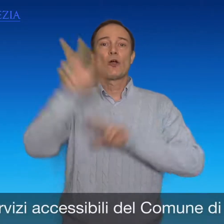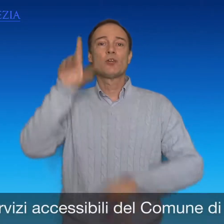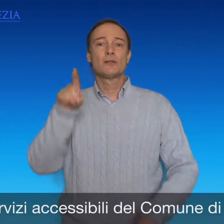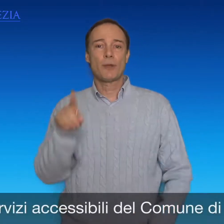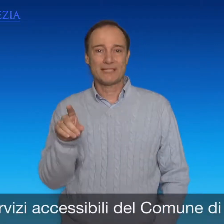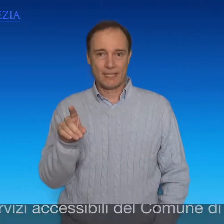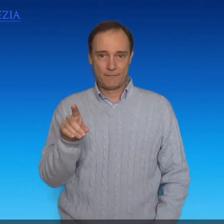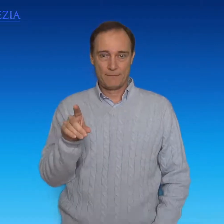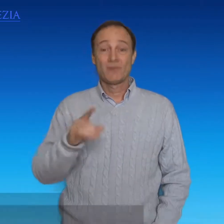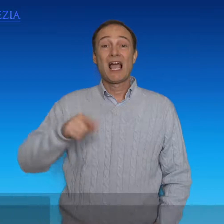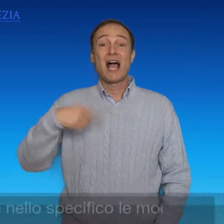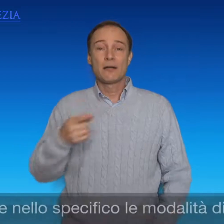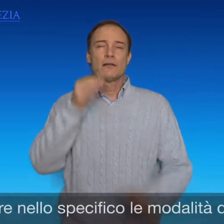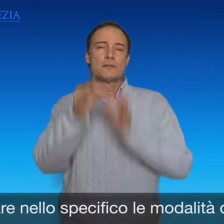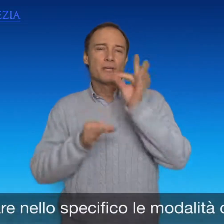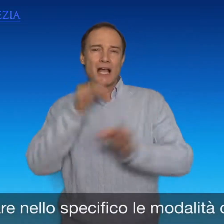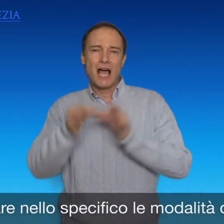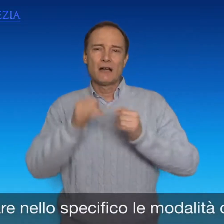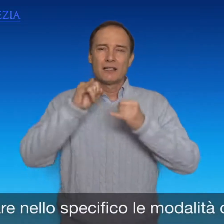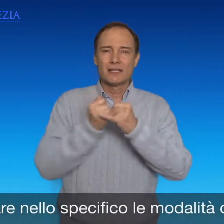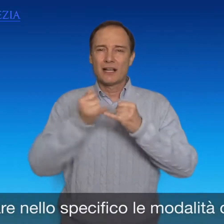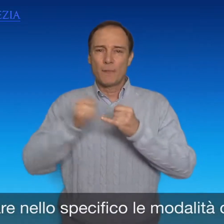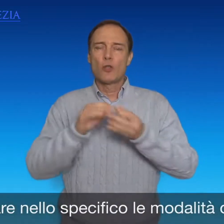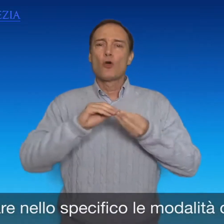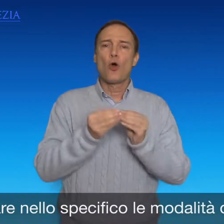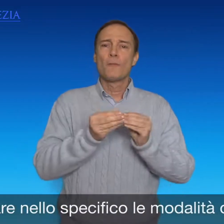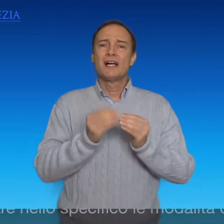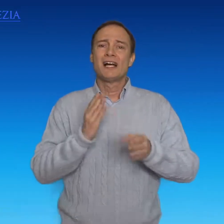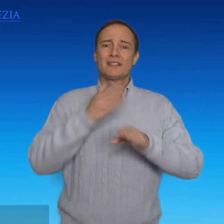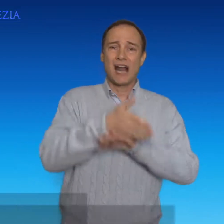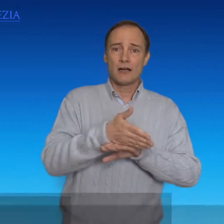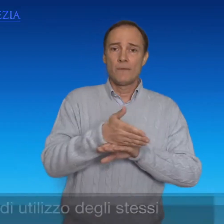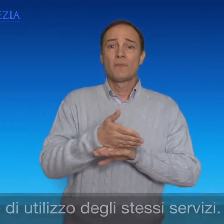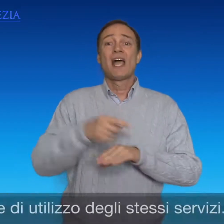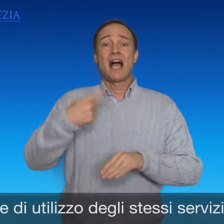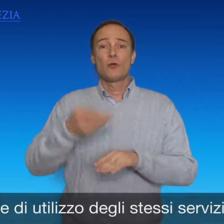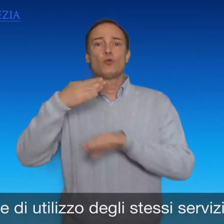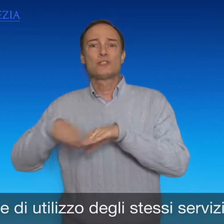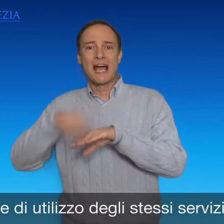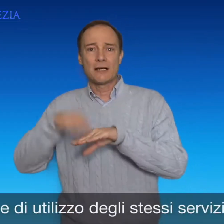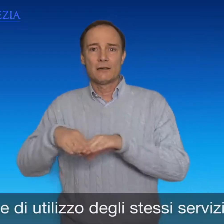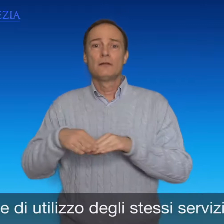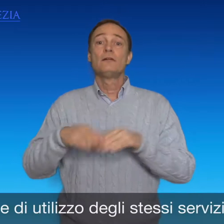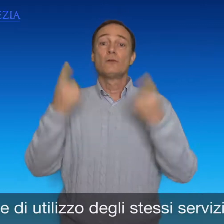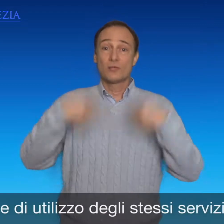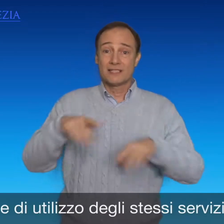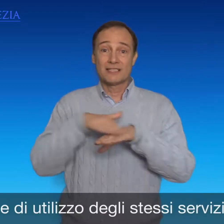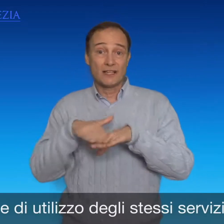e di spiegare nello specifico le modalità di accesso e di utilizzo degli stessi